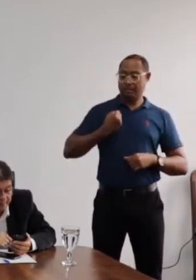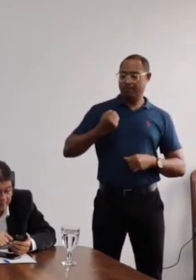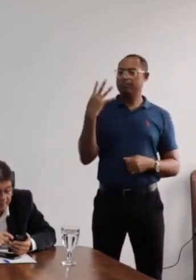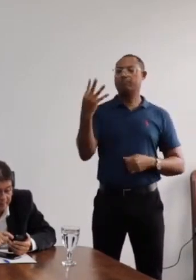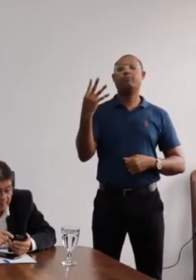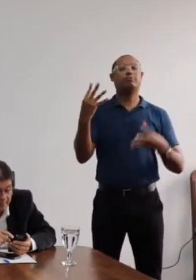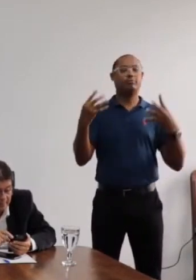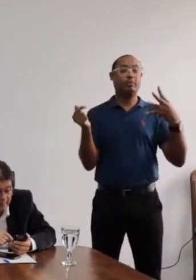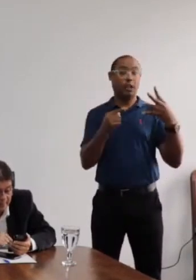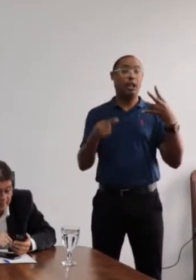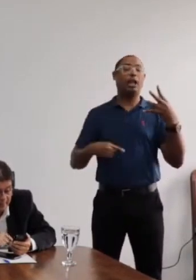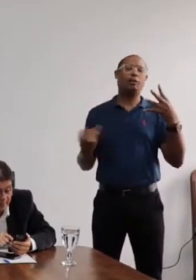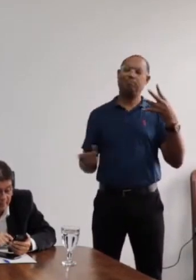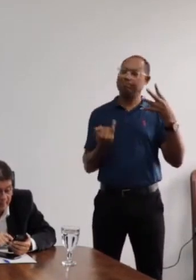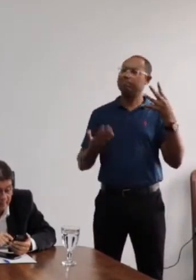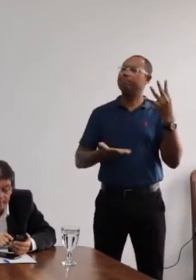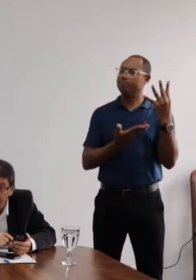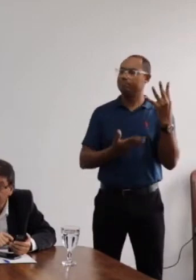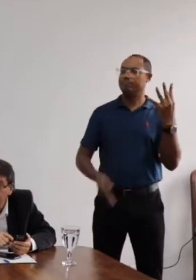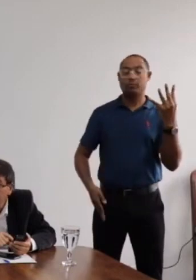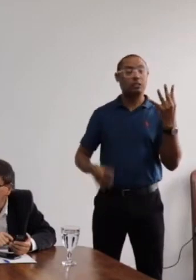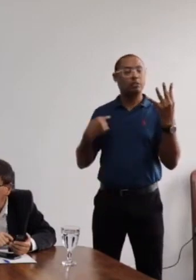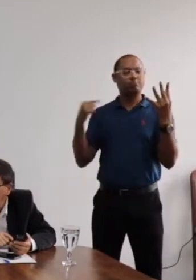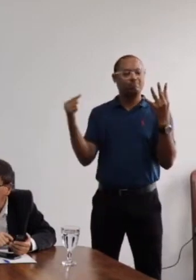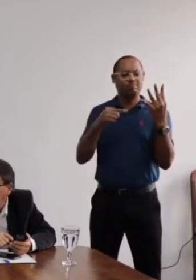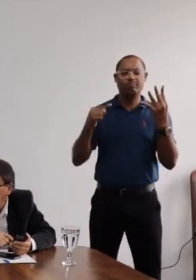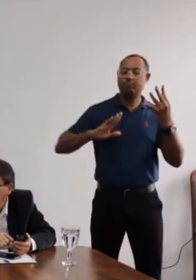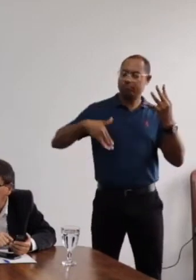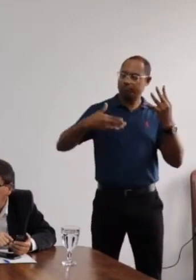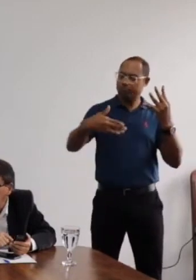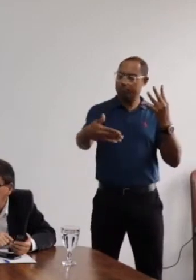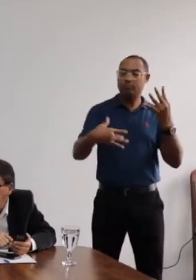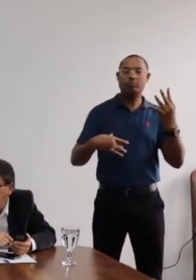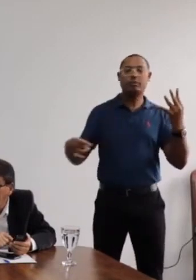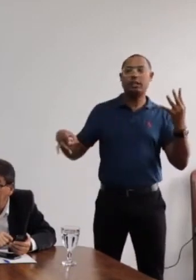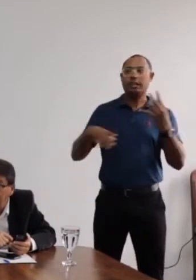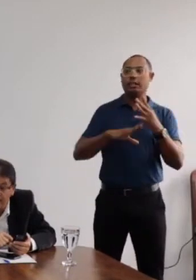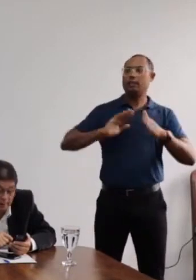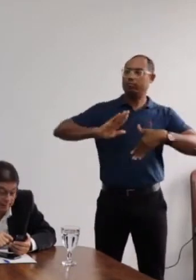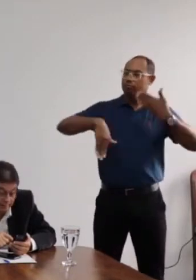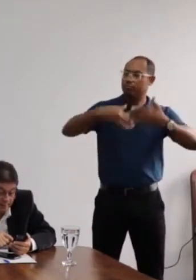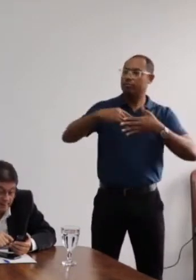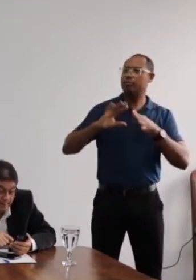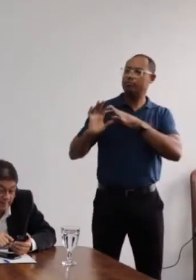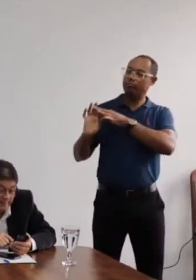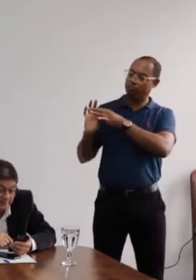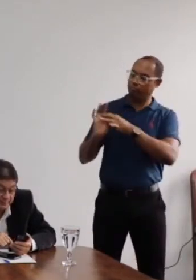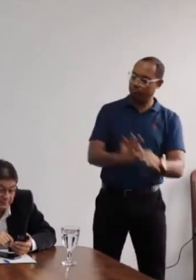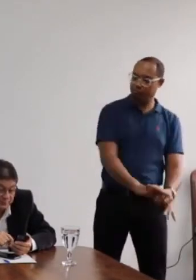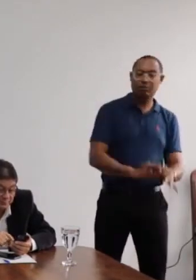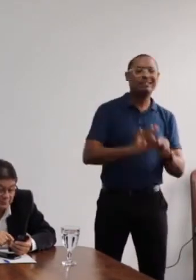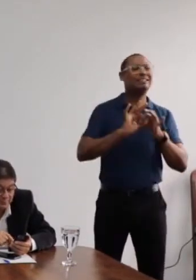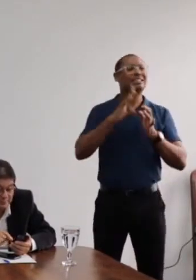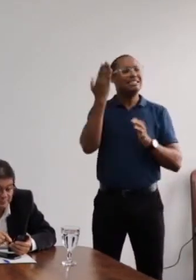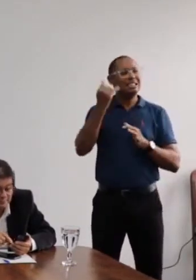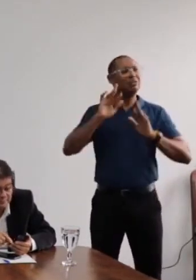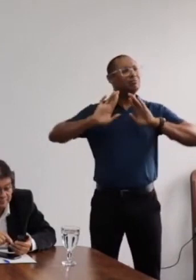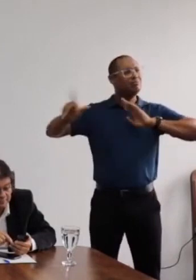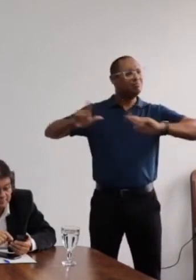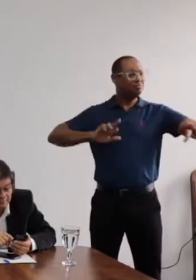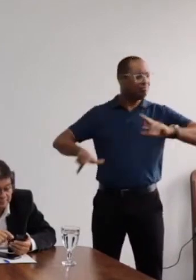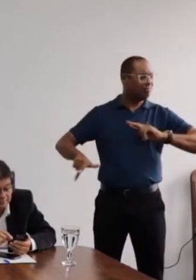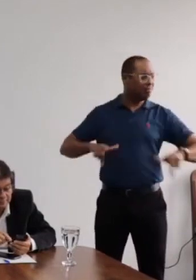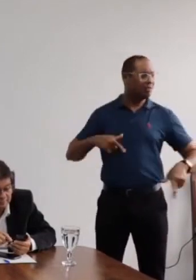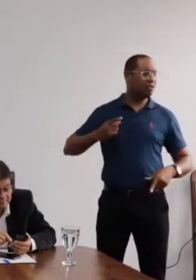sobretudo porque ele vem resultado de um contexto muito adverso por tudo